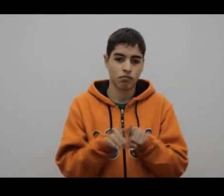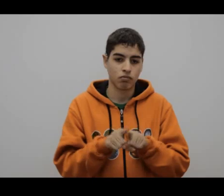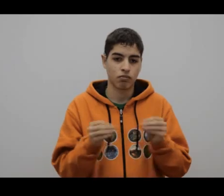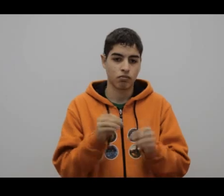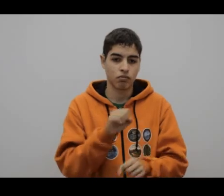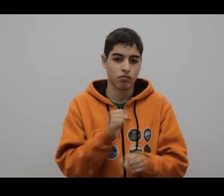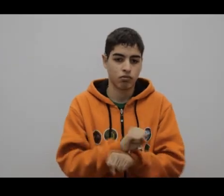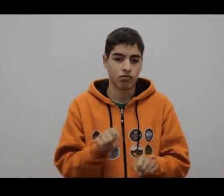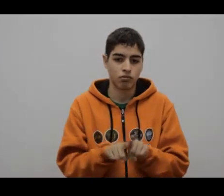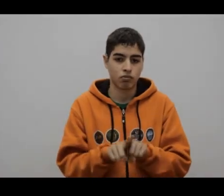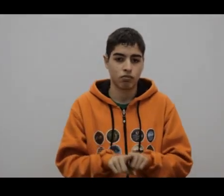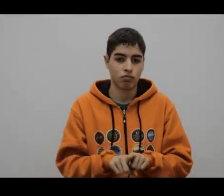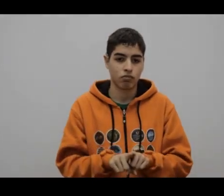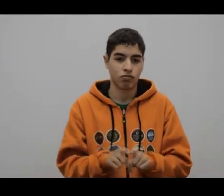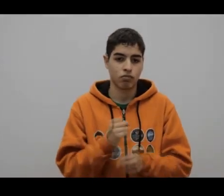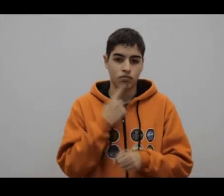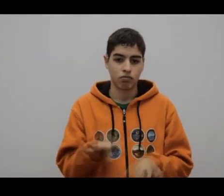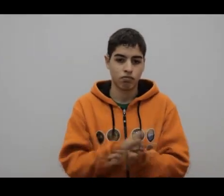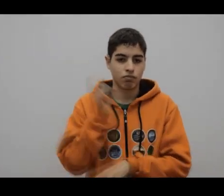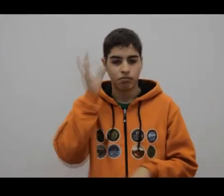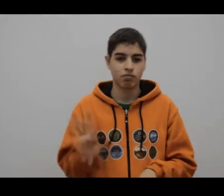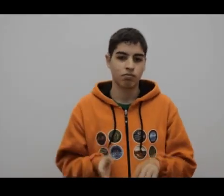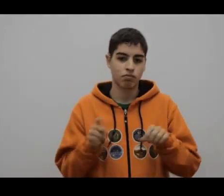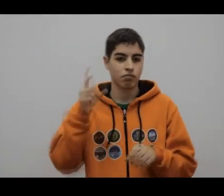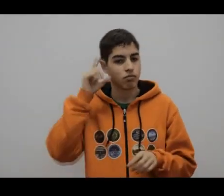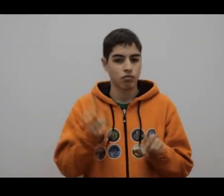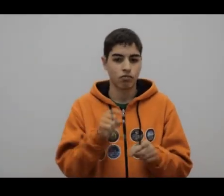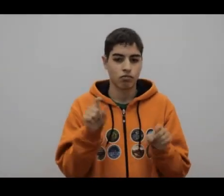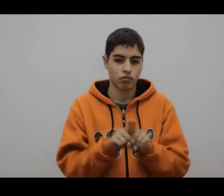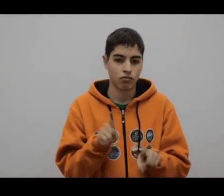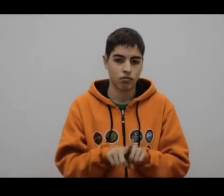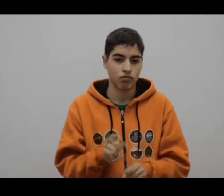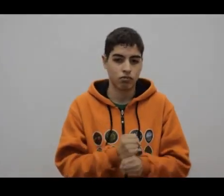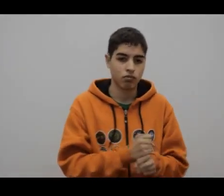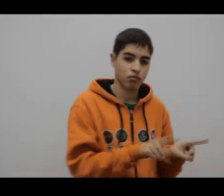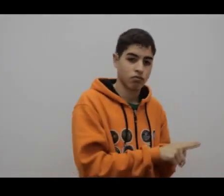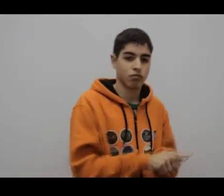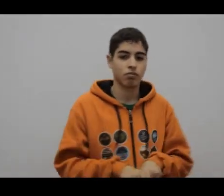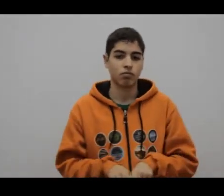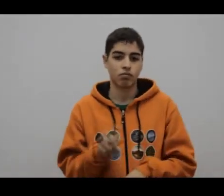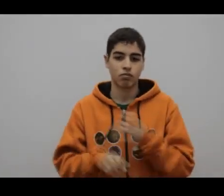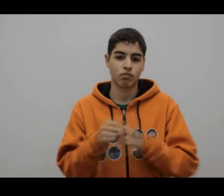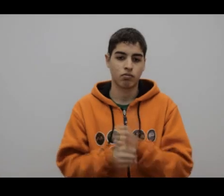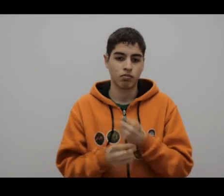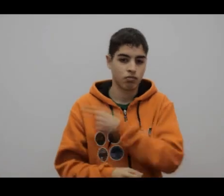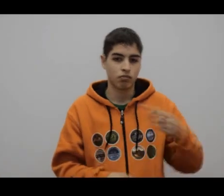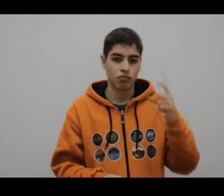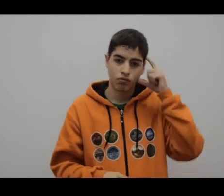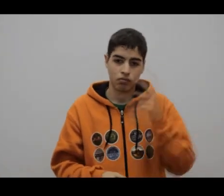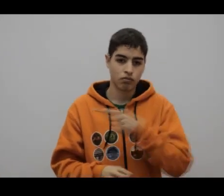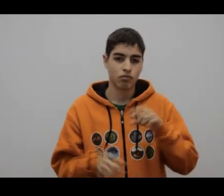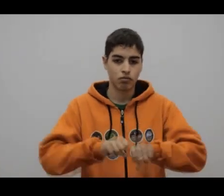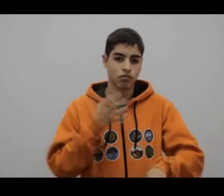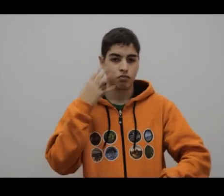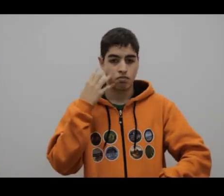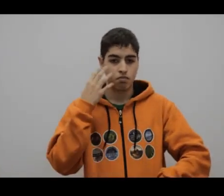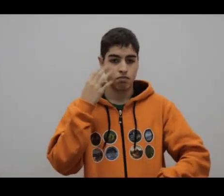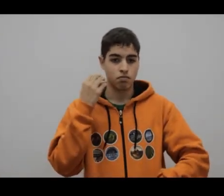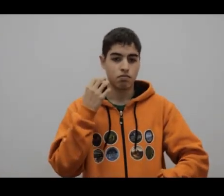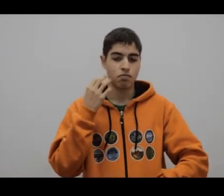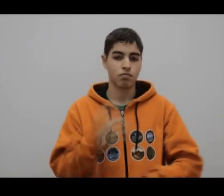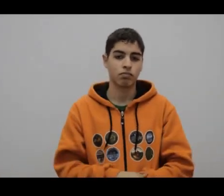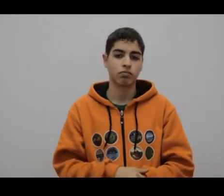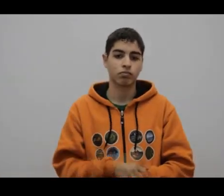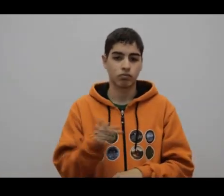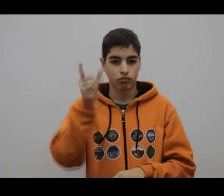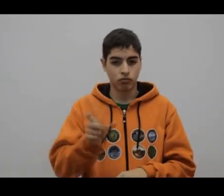gato, los presos le dan una golpilla, lo internan en una enfermería, esto ocurre en 1933, a